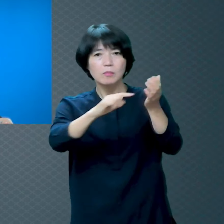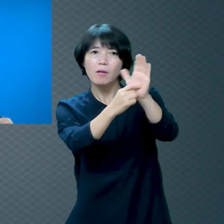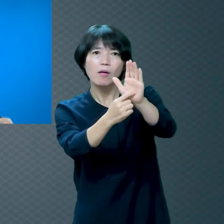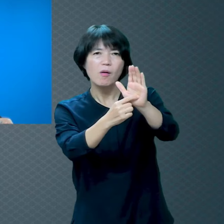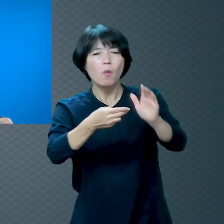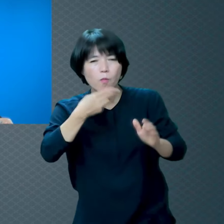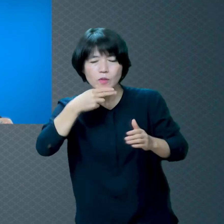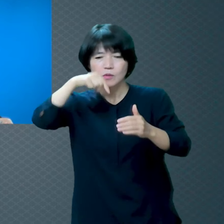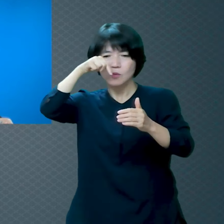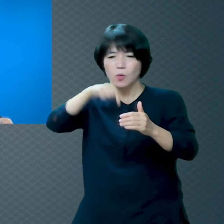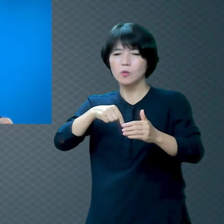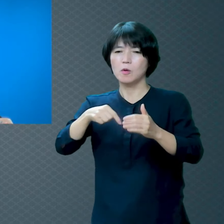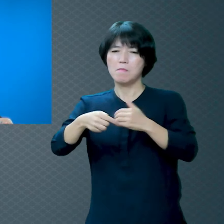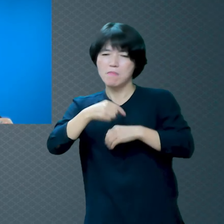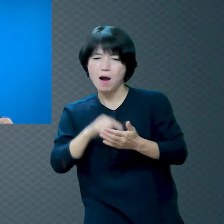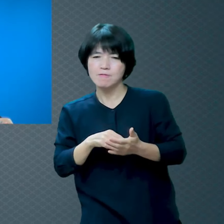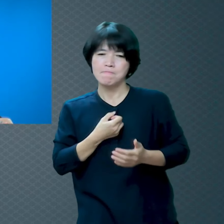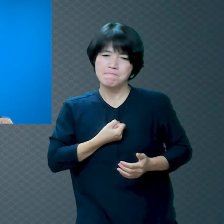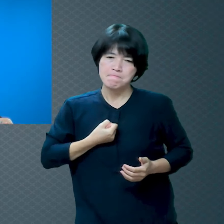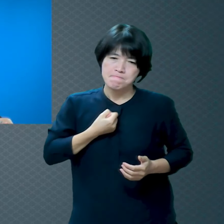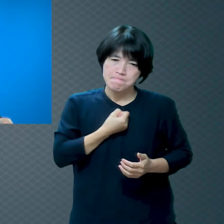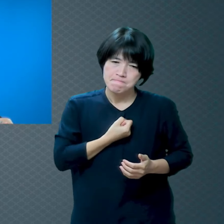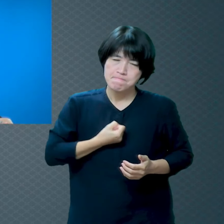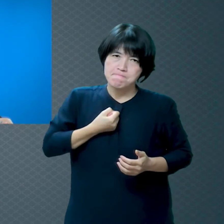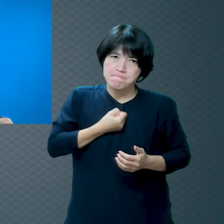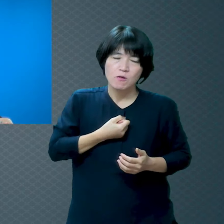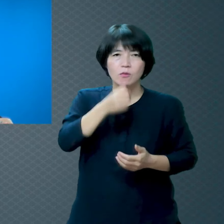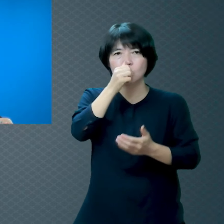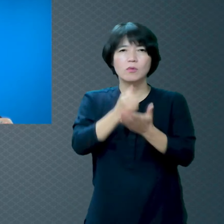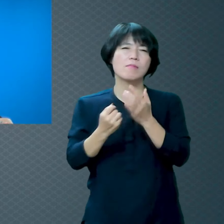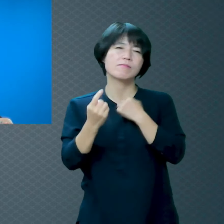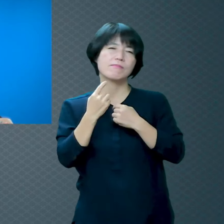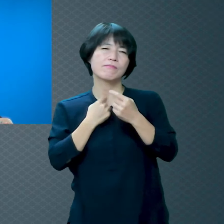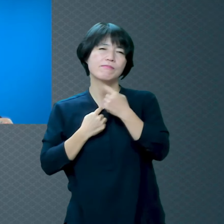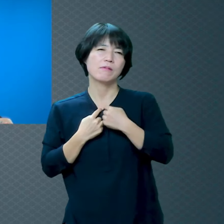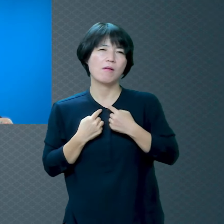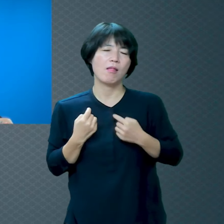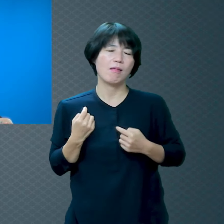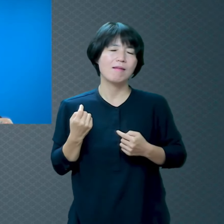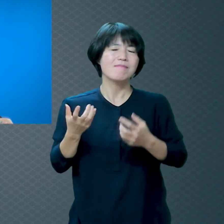소리 안 나는 총 있으면 그냥 빵 쏴 죽이고 싶고